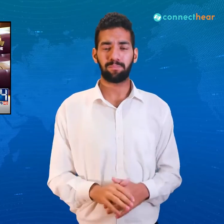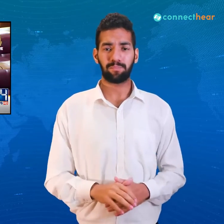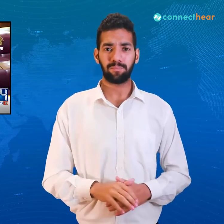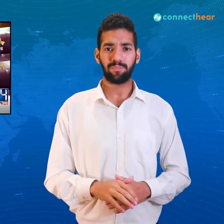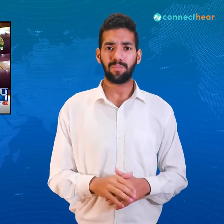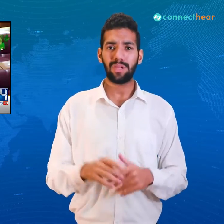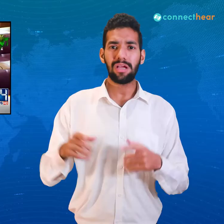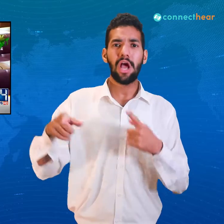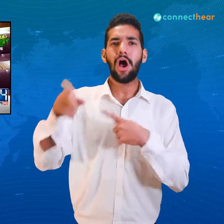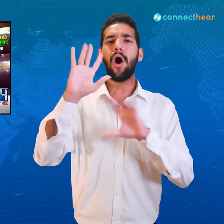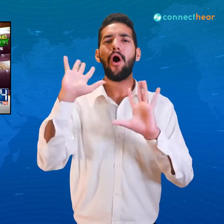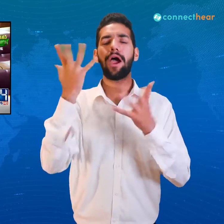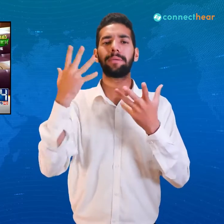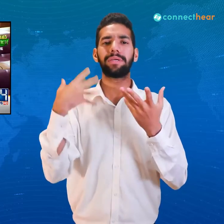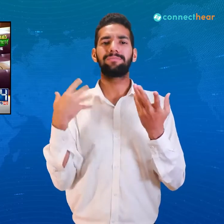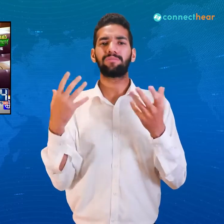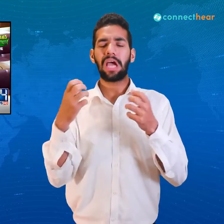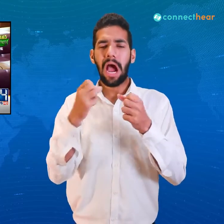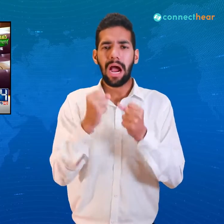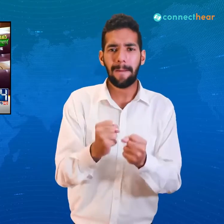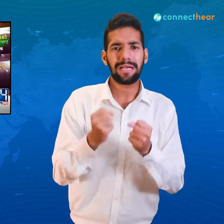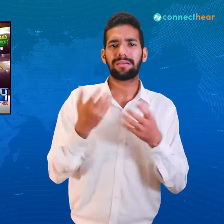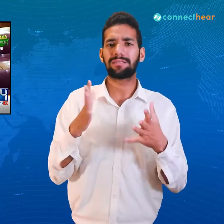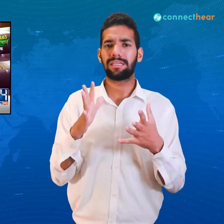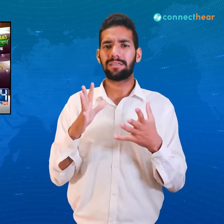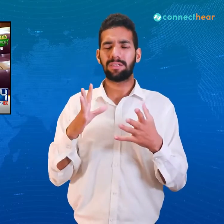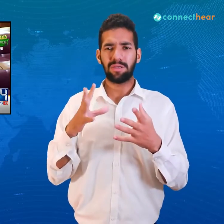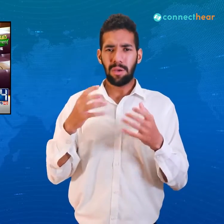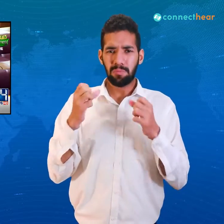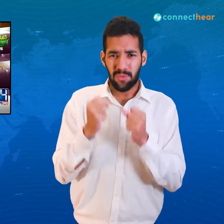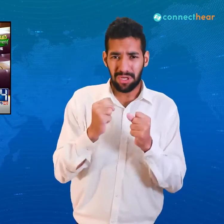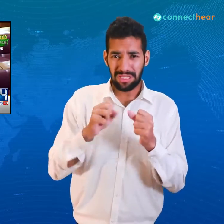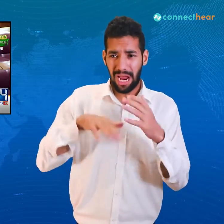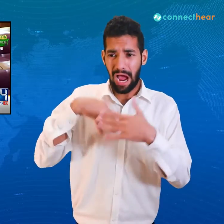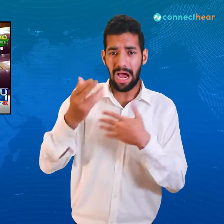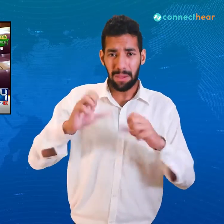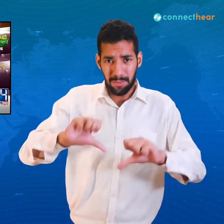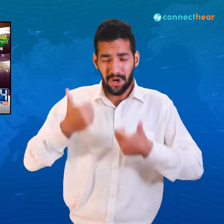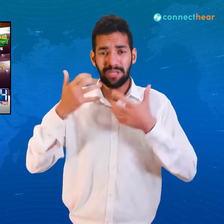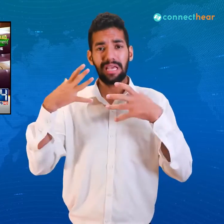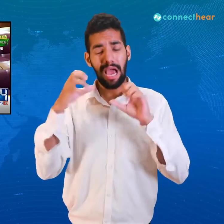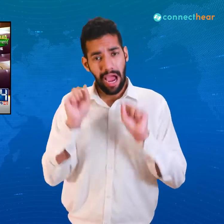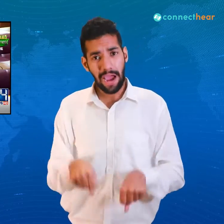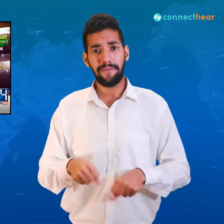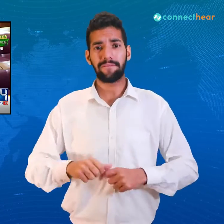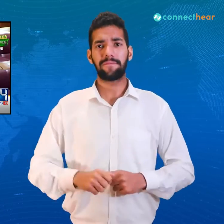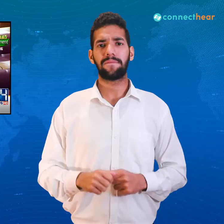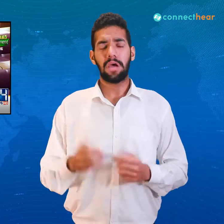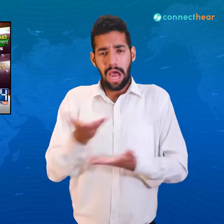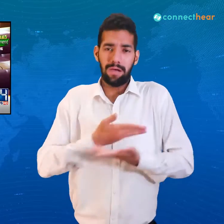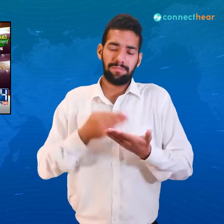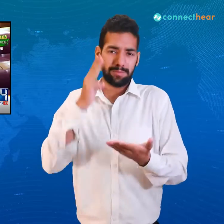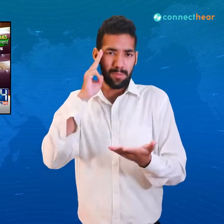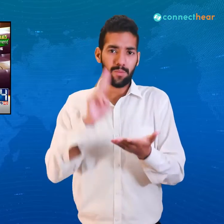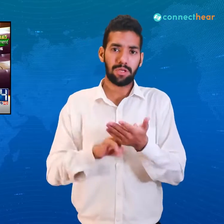شکست کا متبادل نہیں ہم سب مسلمان ہیں اور ہماری تاریخ بھری پڑی ہے